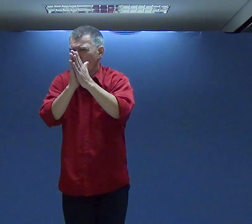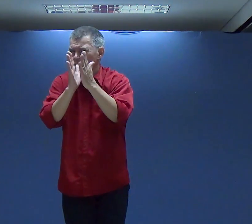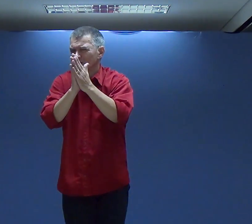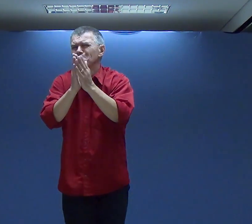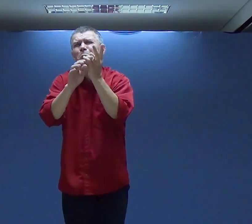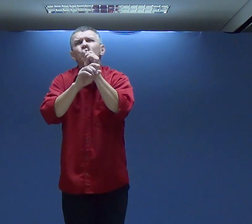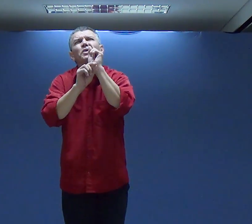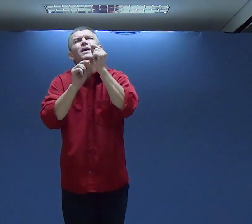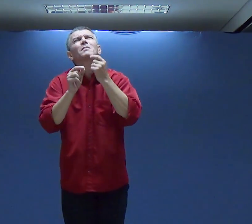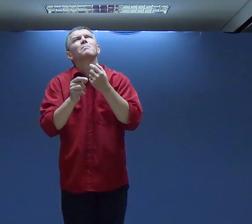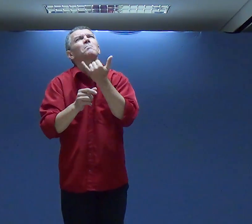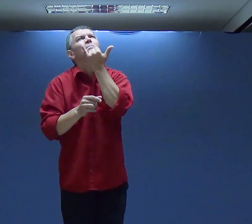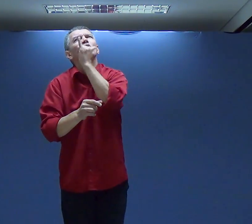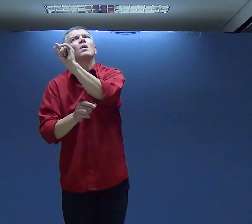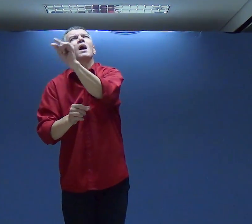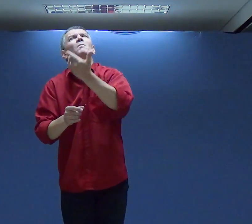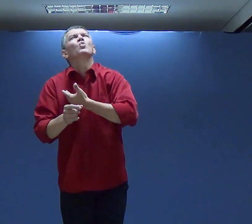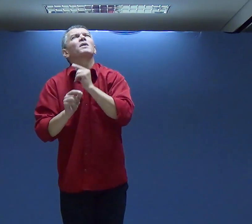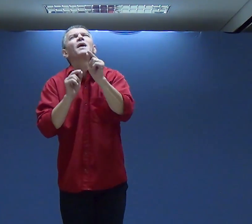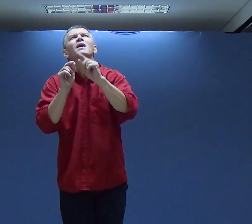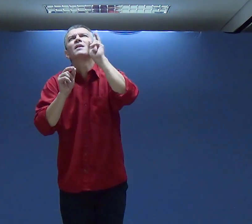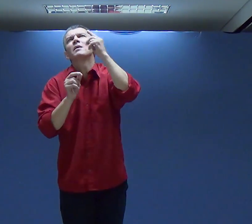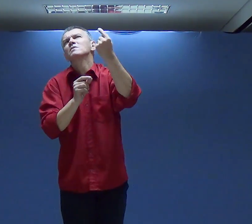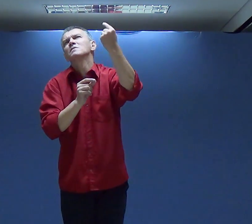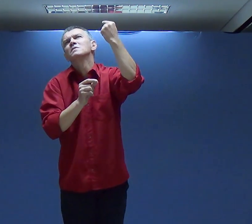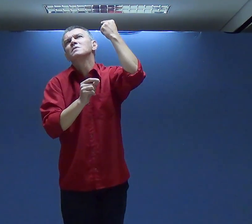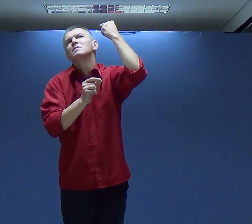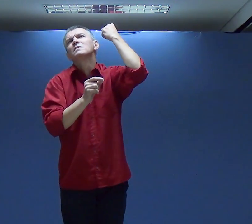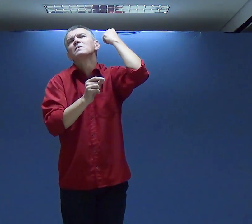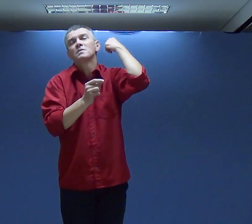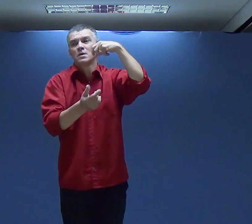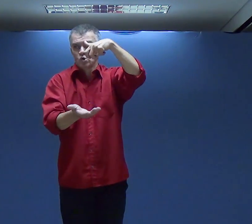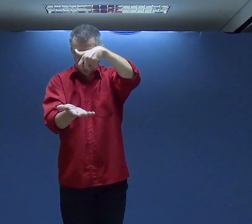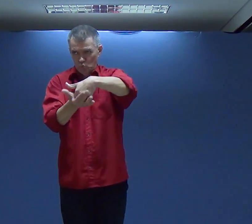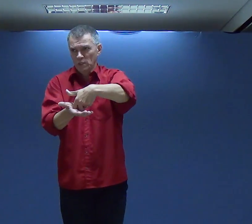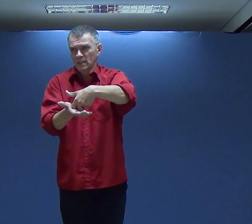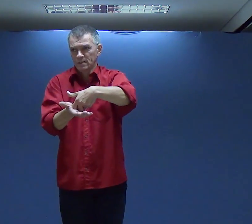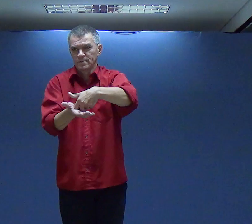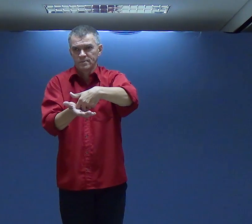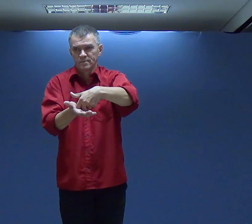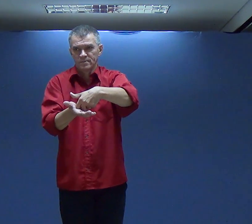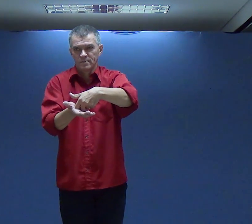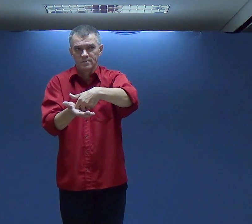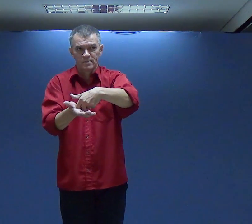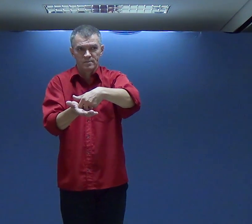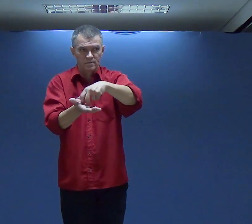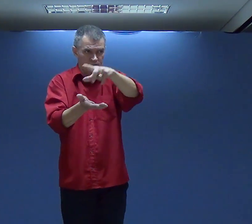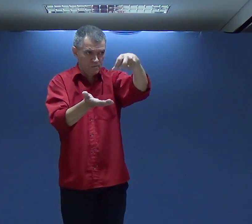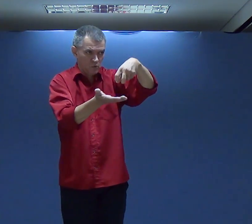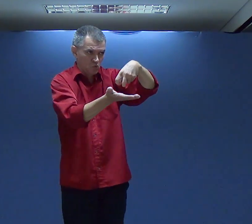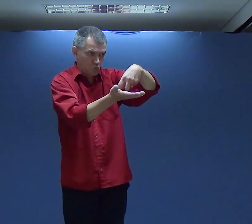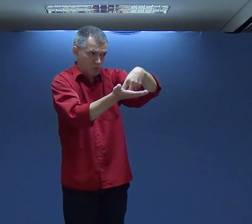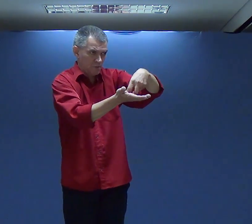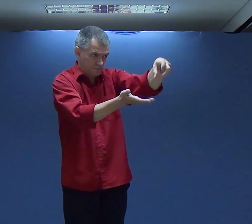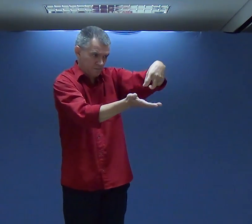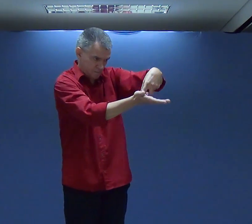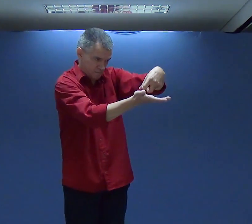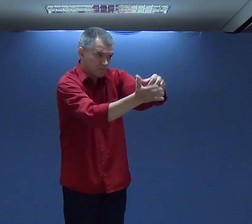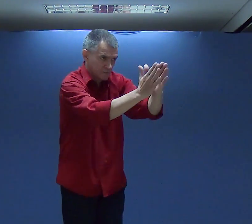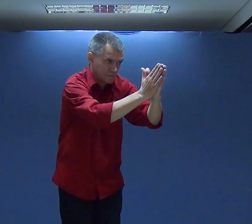Joelhos Para Nós Orarmos Para Lembrarmos De Alguém Para Quem Precisamos Liberar Perdão Você Pode